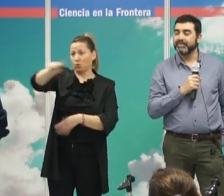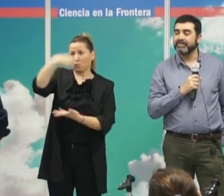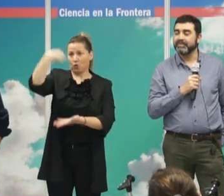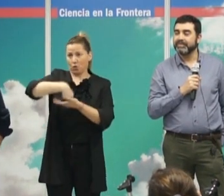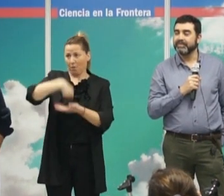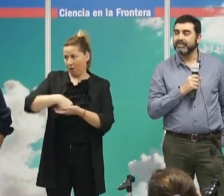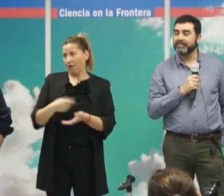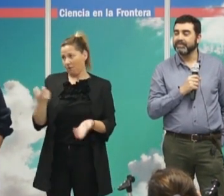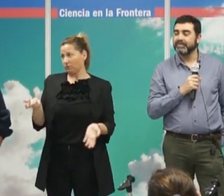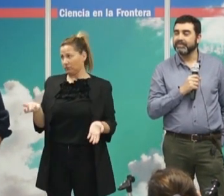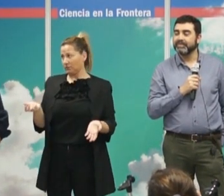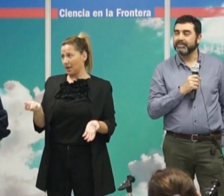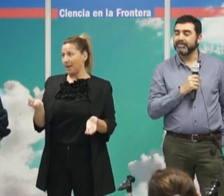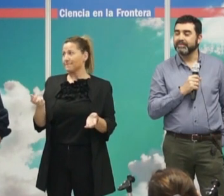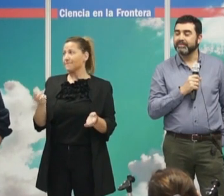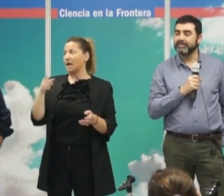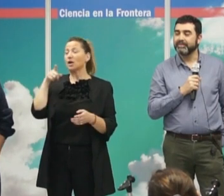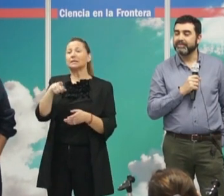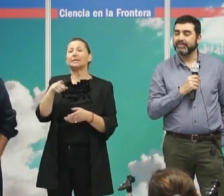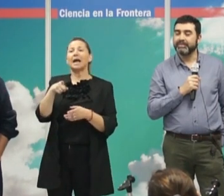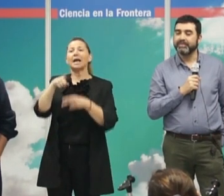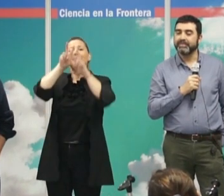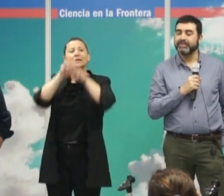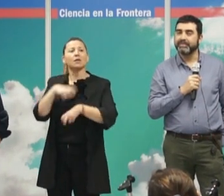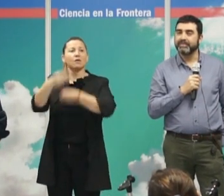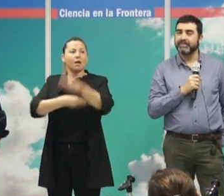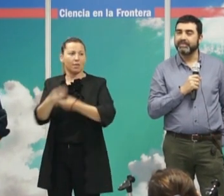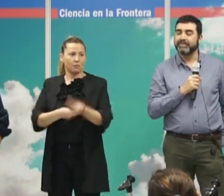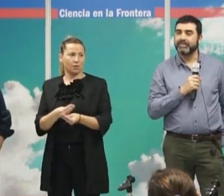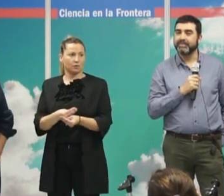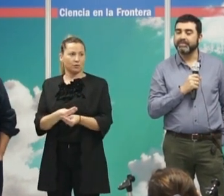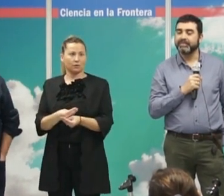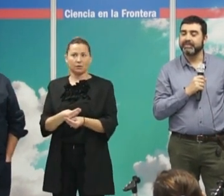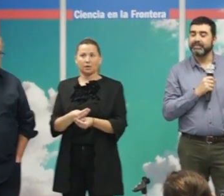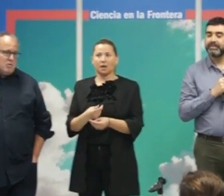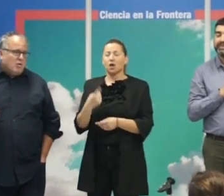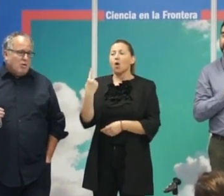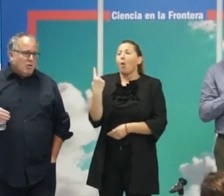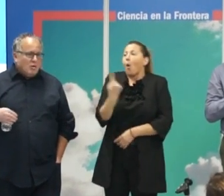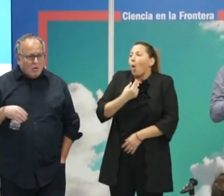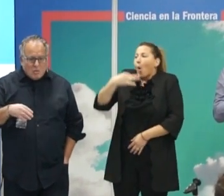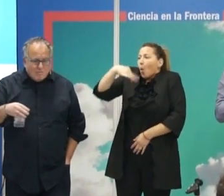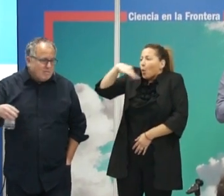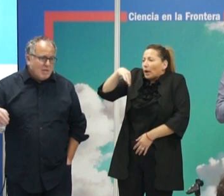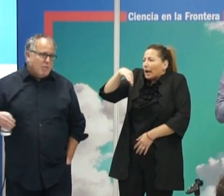Pero en todo caso, aquella investigación que hacemos, nosotros partimos que no puede quedarse solo en nuestro